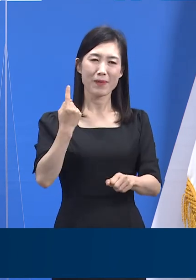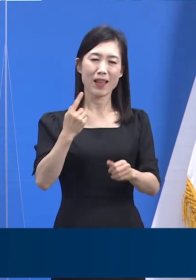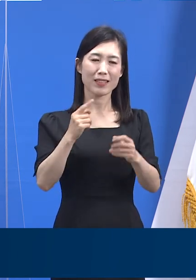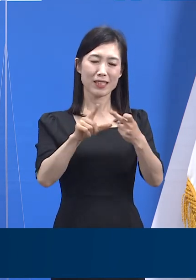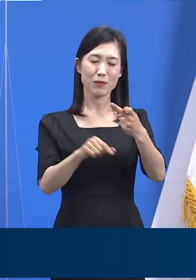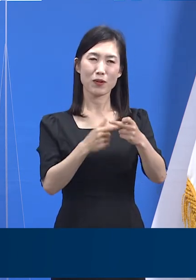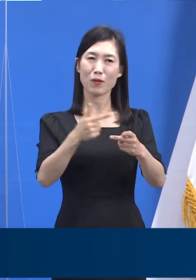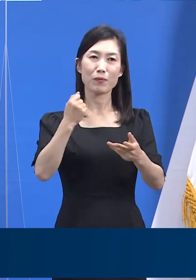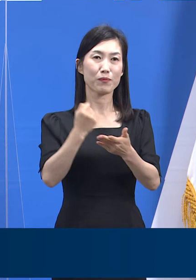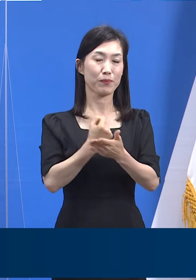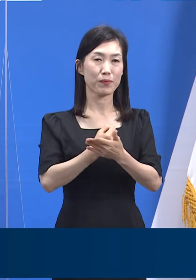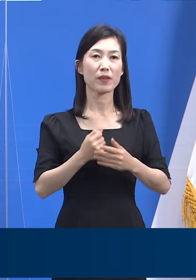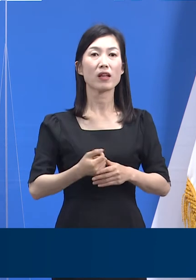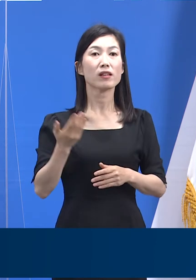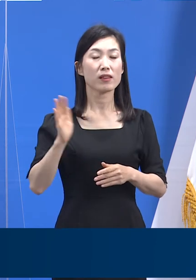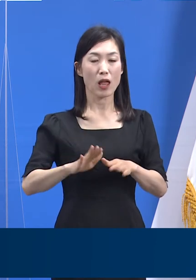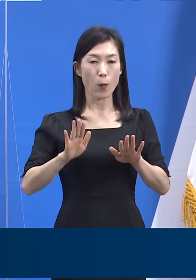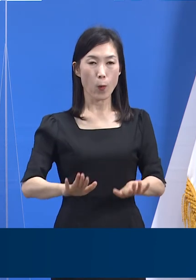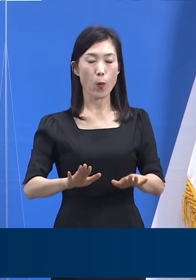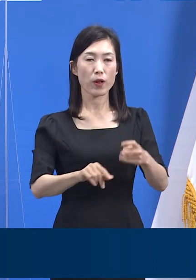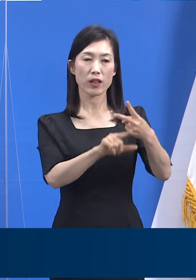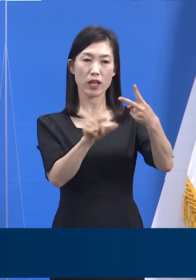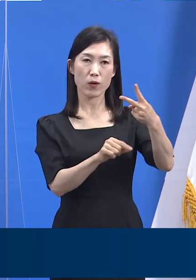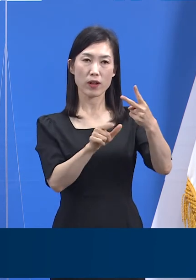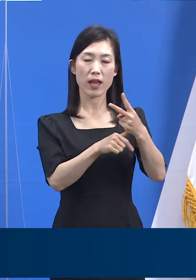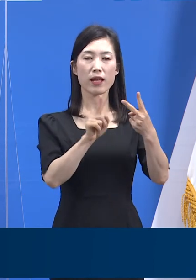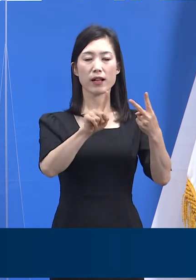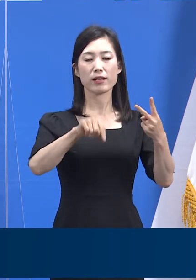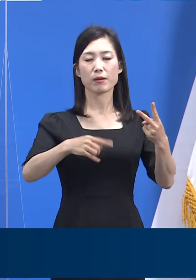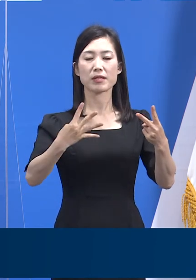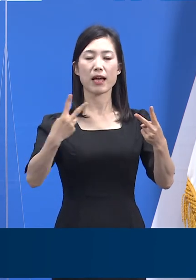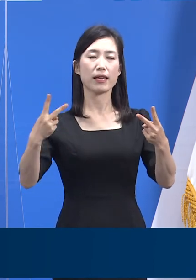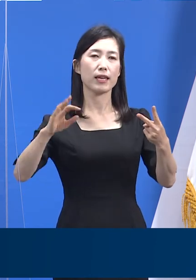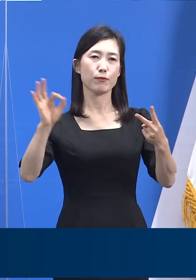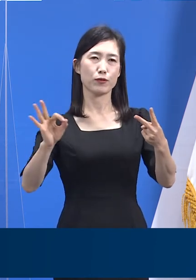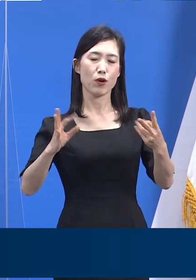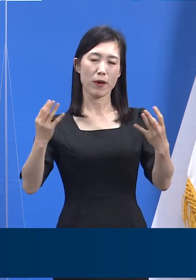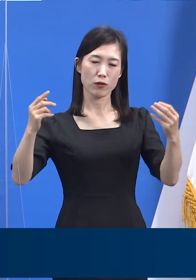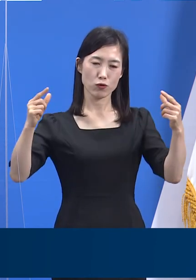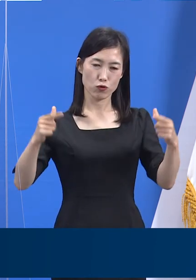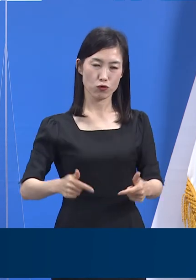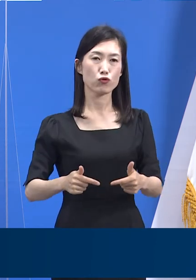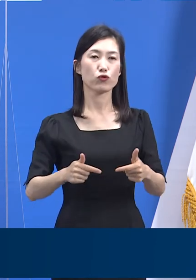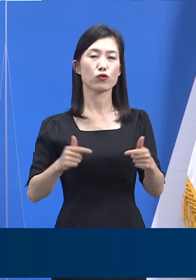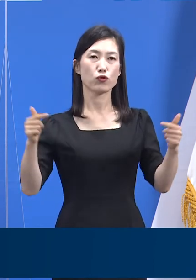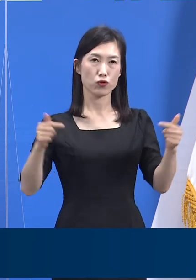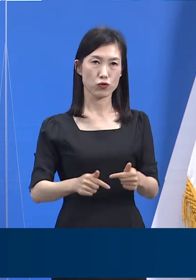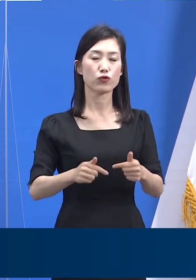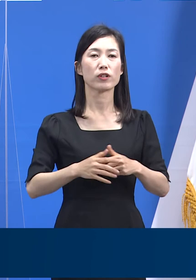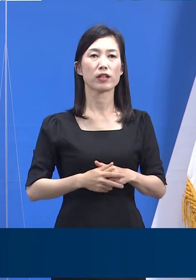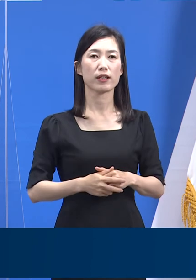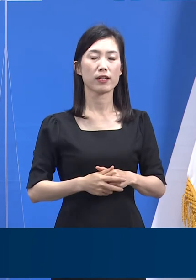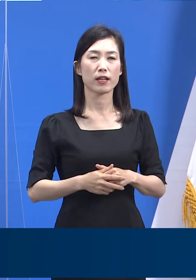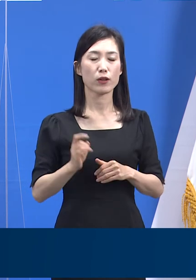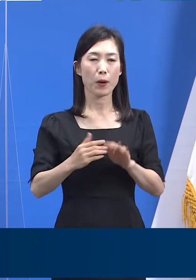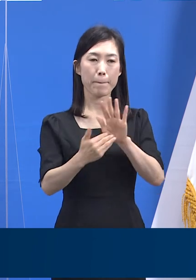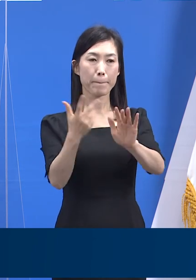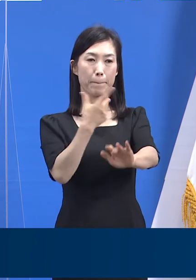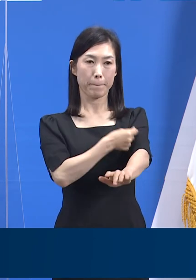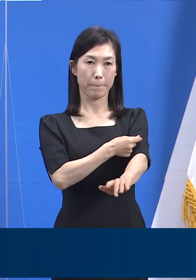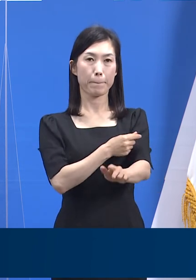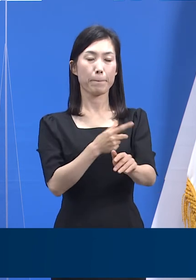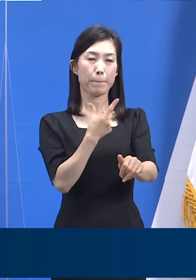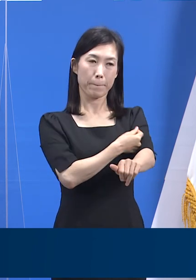그런데 이 수치는 올해 2월에 1.42%까지 안정화되었고 백신 접종이